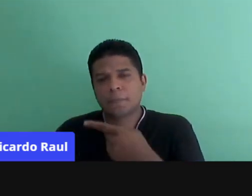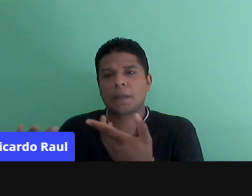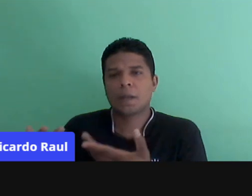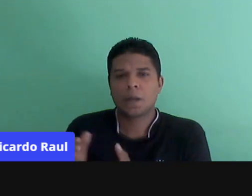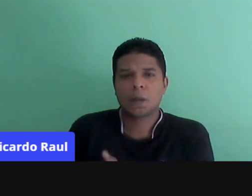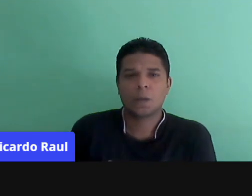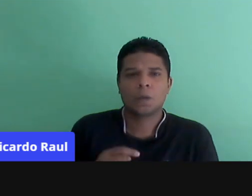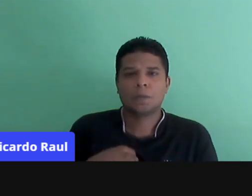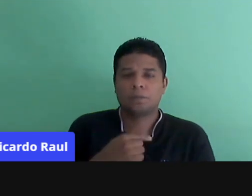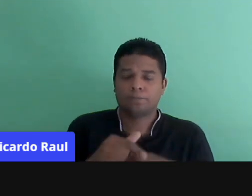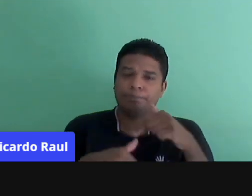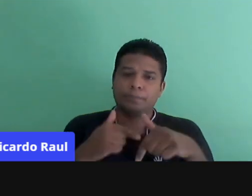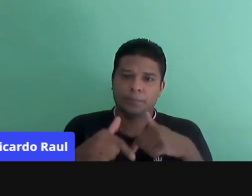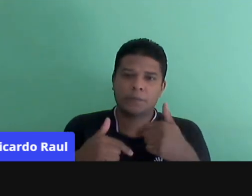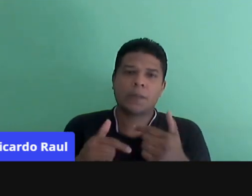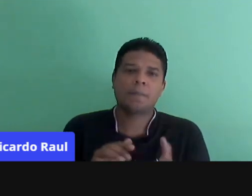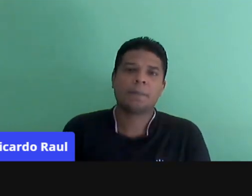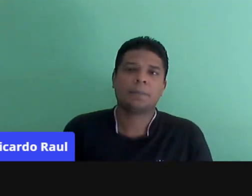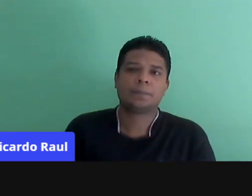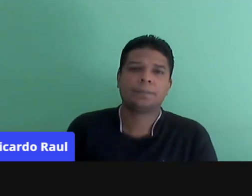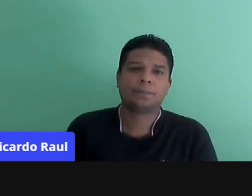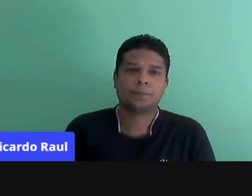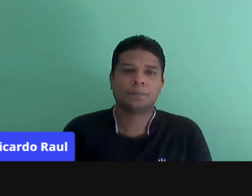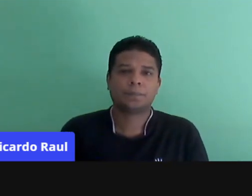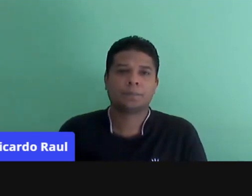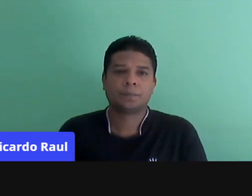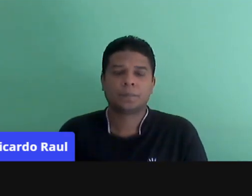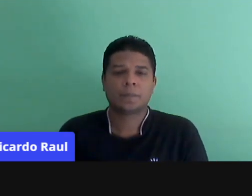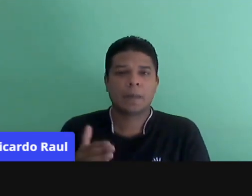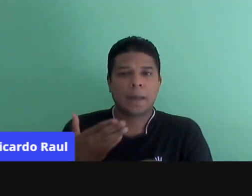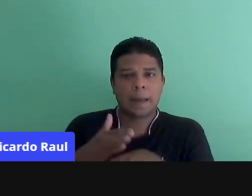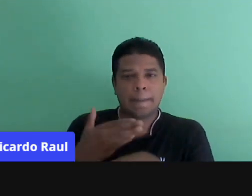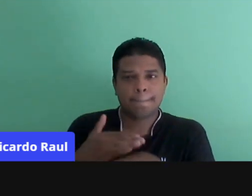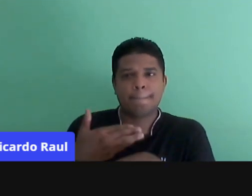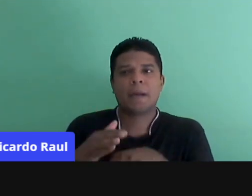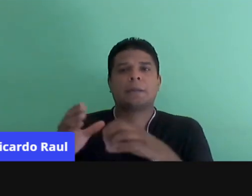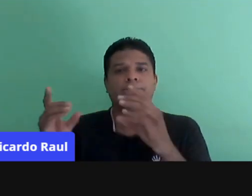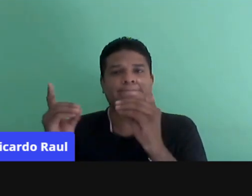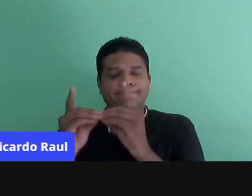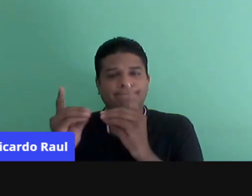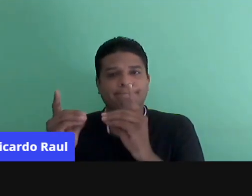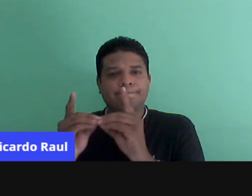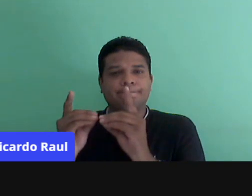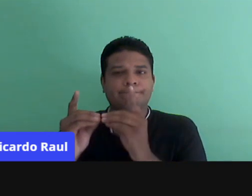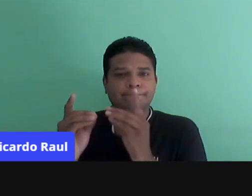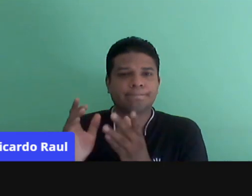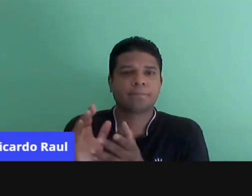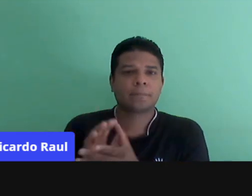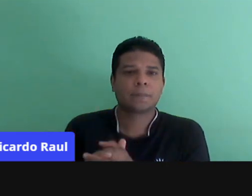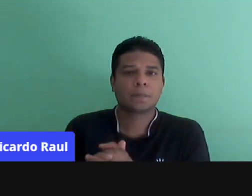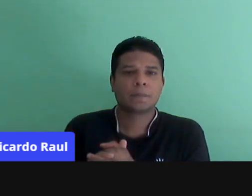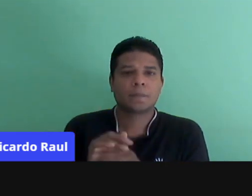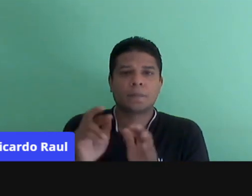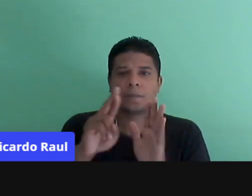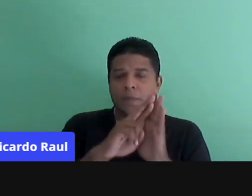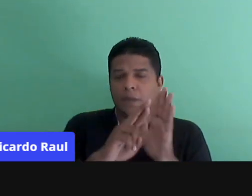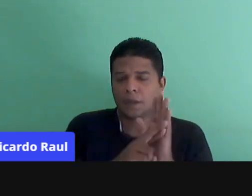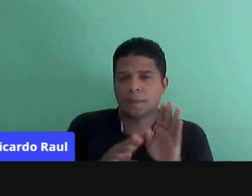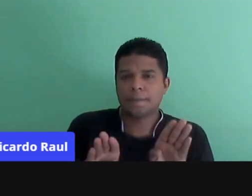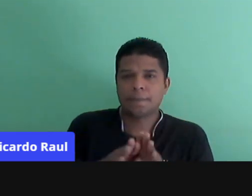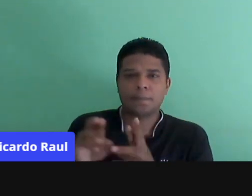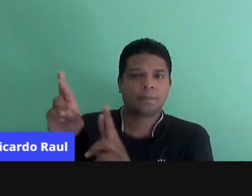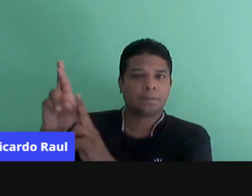discussões, nos nossos trabalhos. e a prática dialógica, ela também faz referência a Paulo Freire.